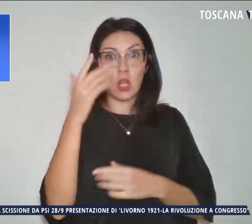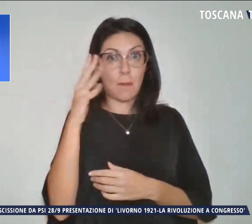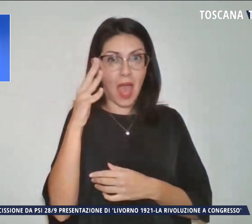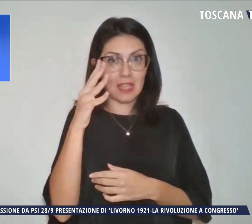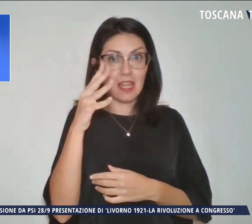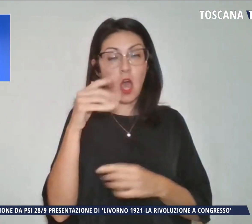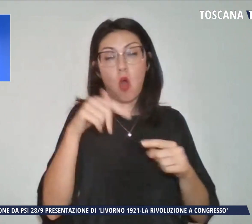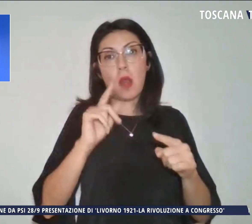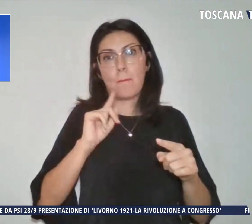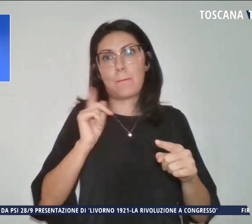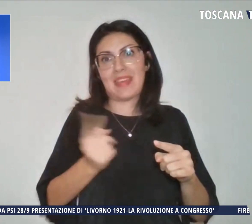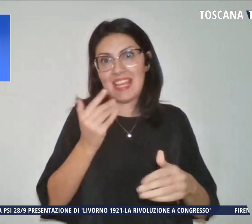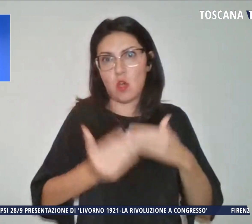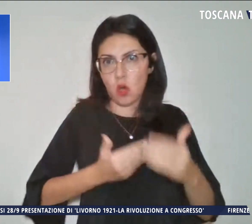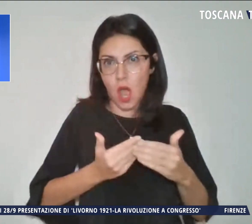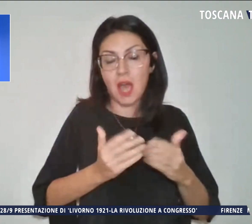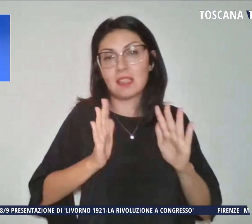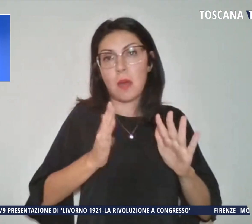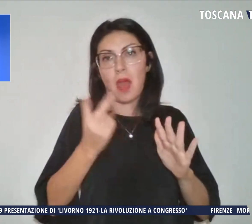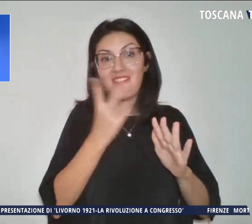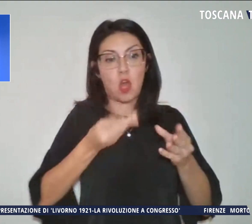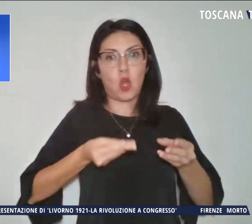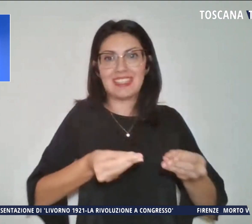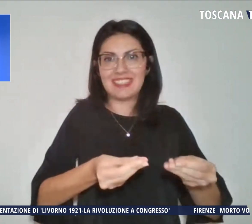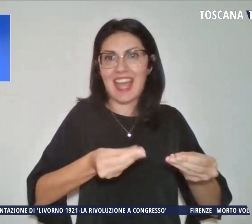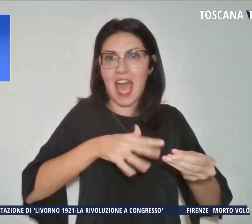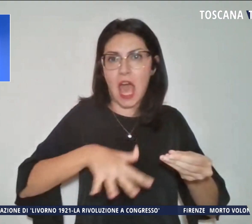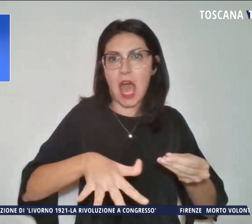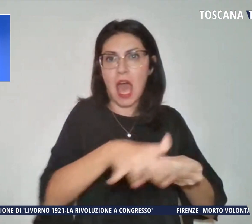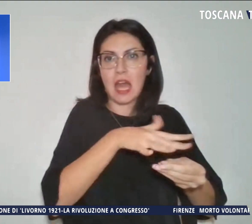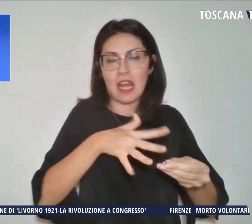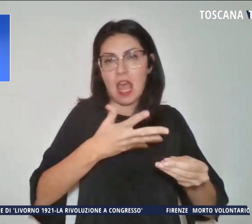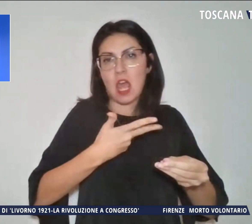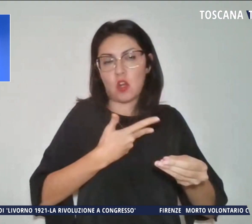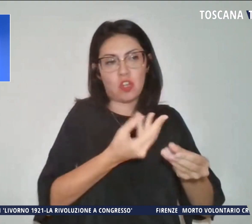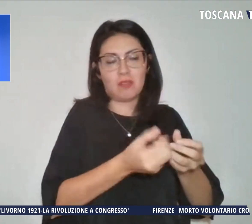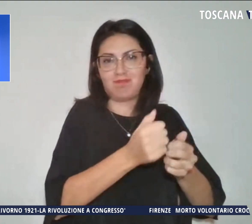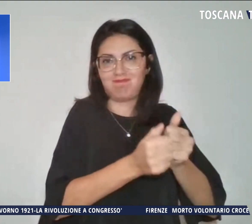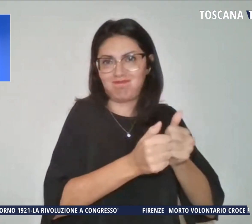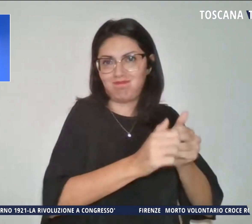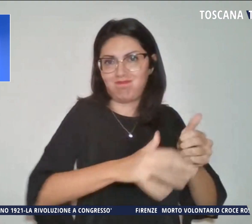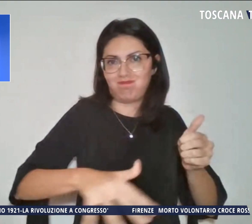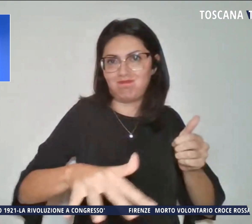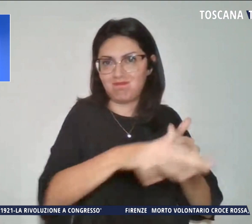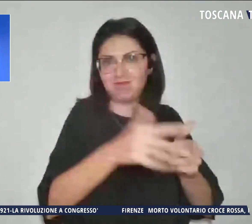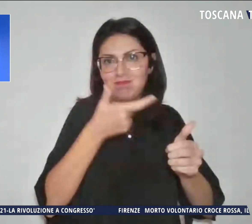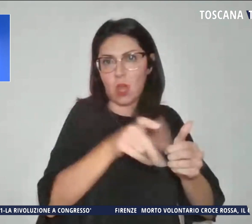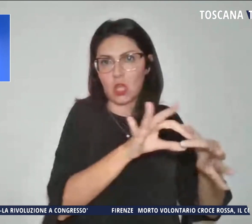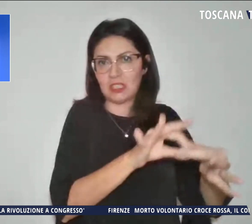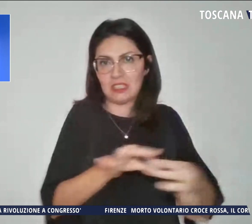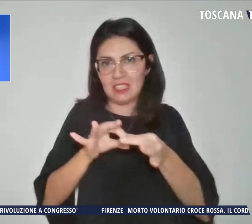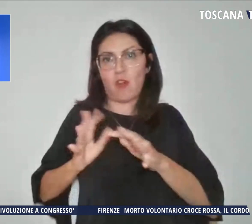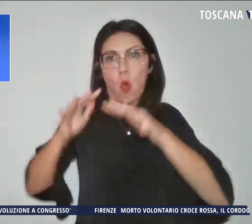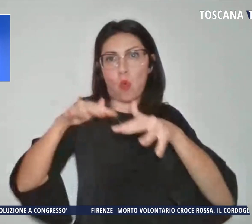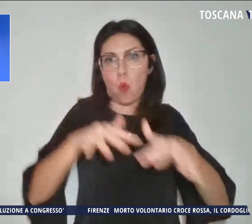nettamente però sul terreno resta la devastazione causata dal nubifragio di lunedì con oltre